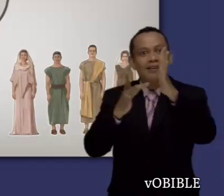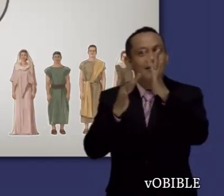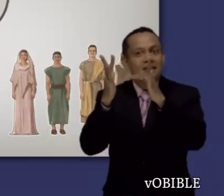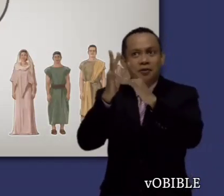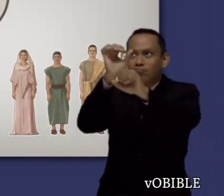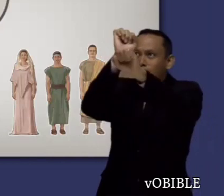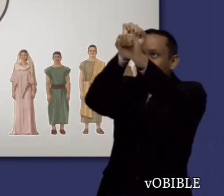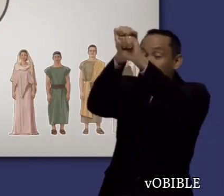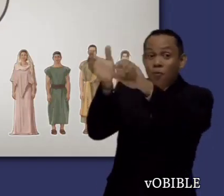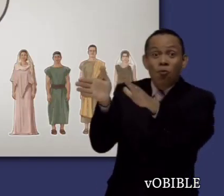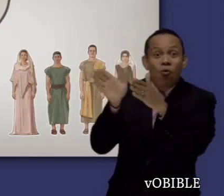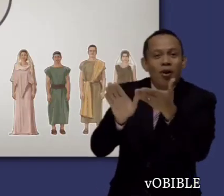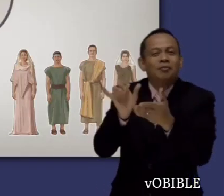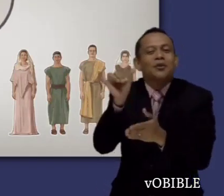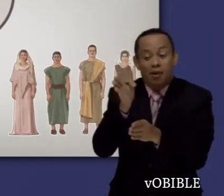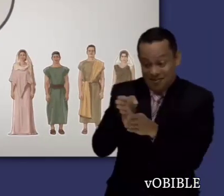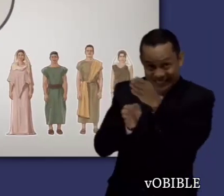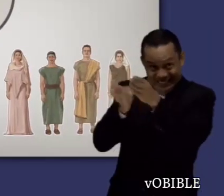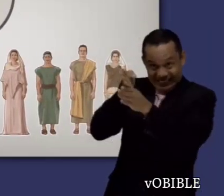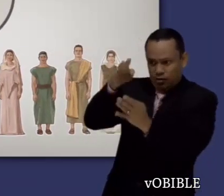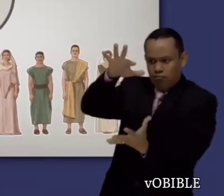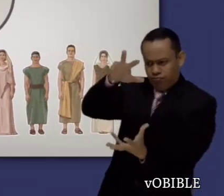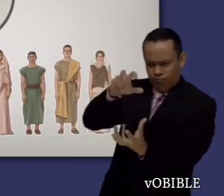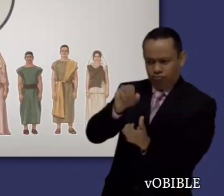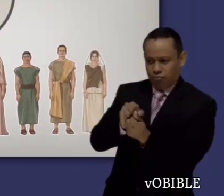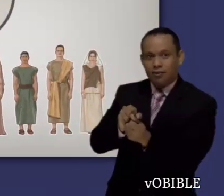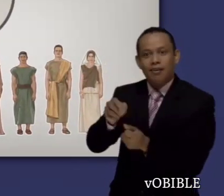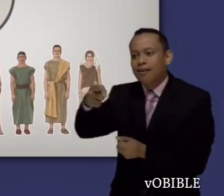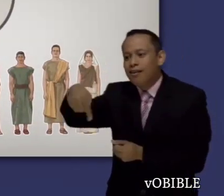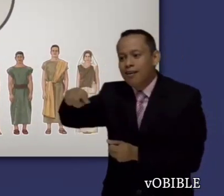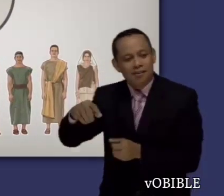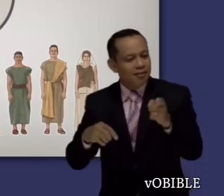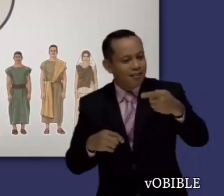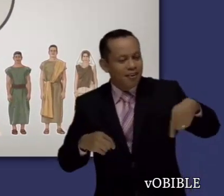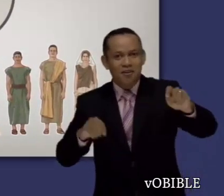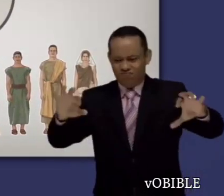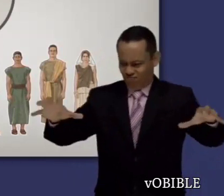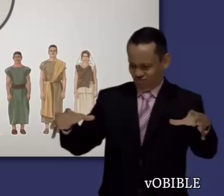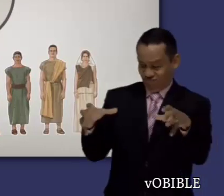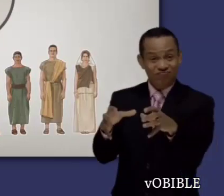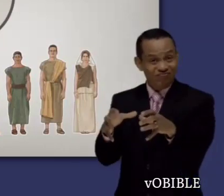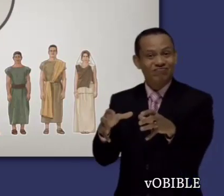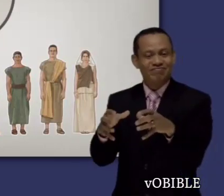El sacrificio de Jesús abolió el pacto de la ley y así destruyó el muro que había entre los dos grupos.